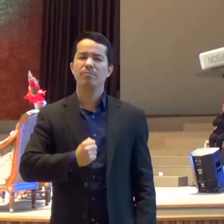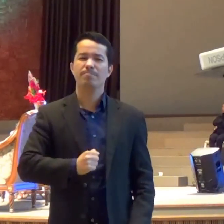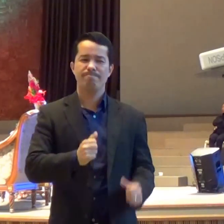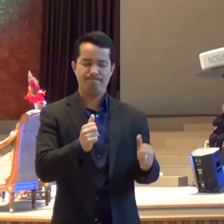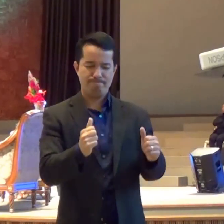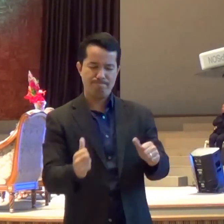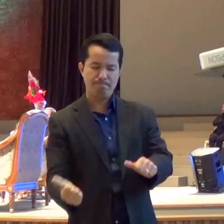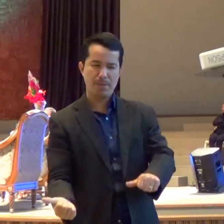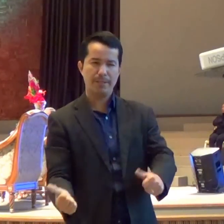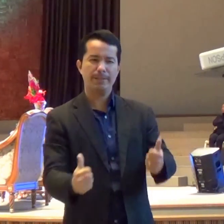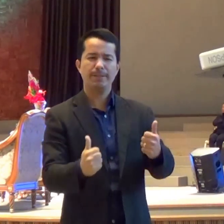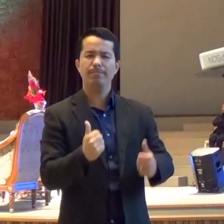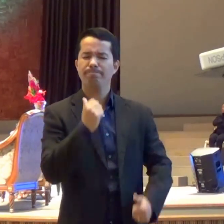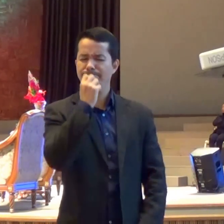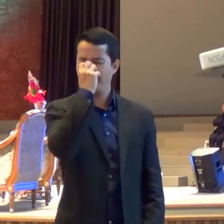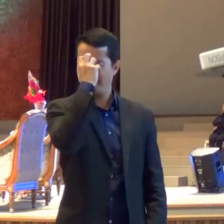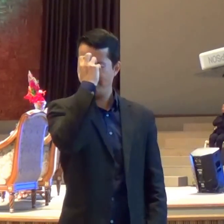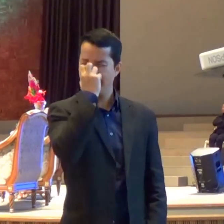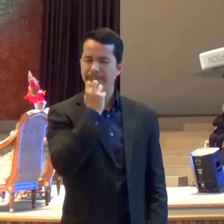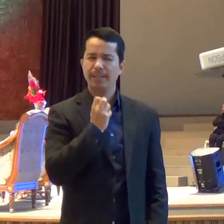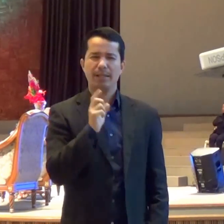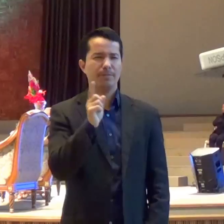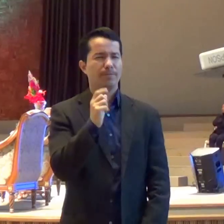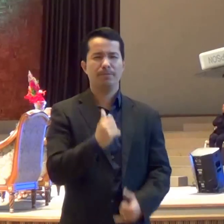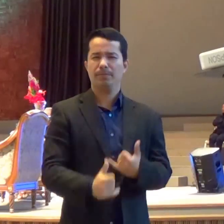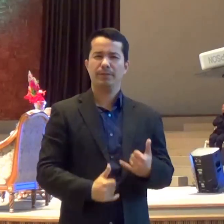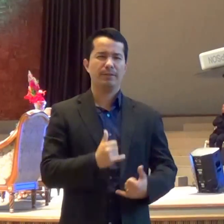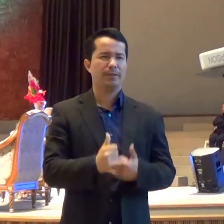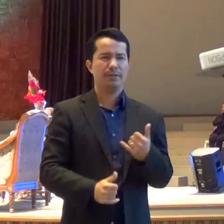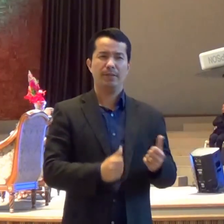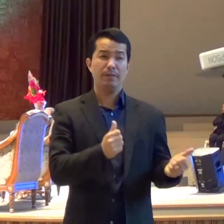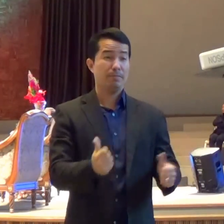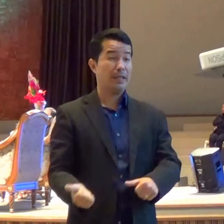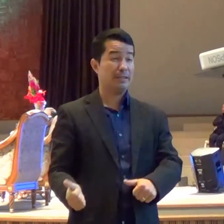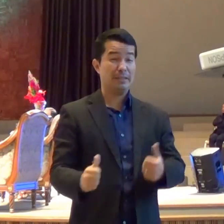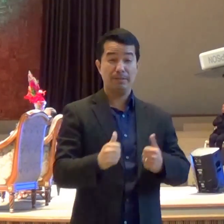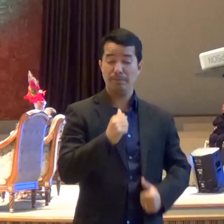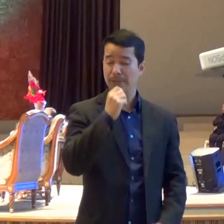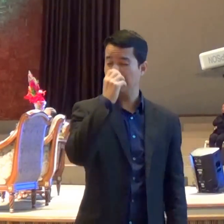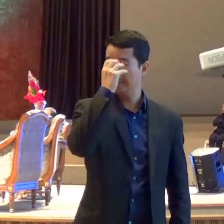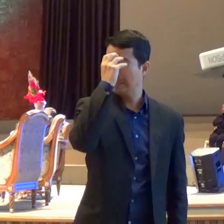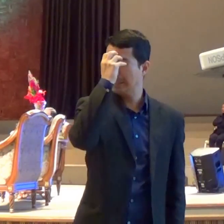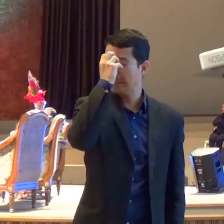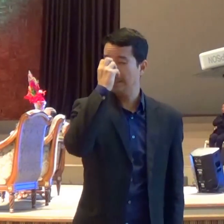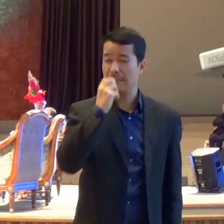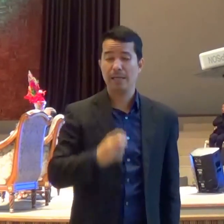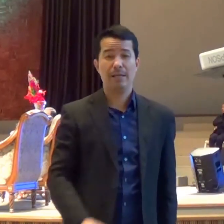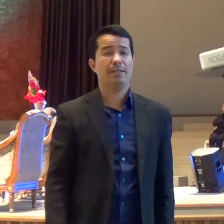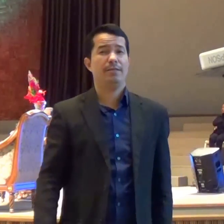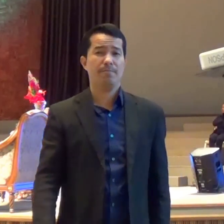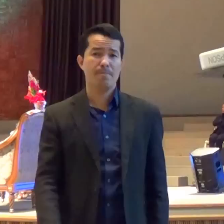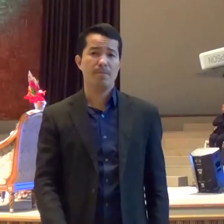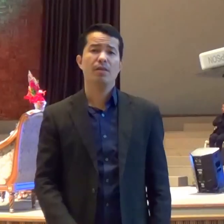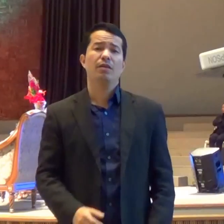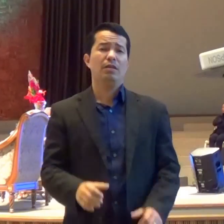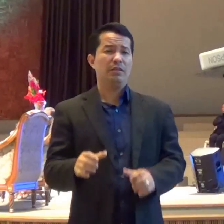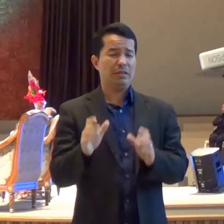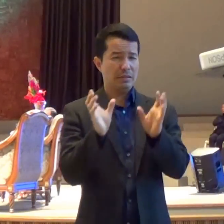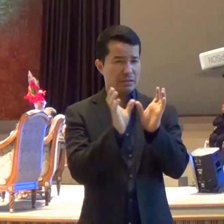Do compromisso Por isso A gente tem que Ter um preparo Para participar